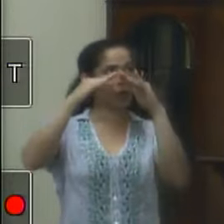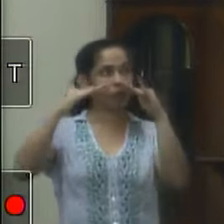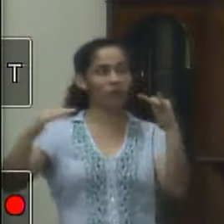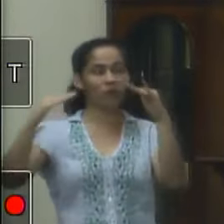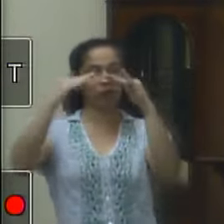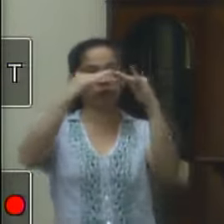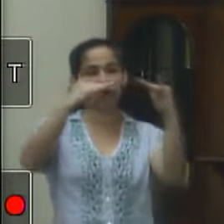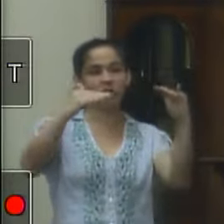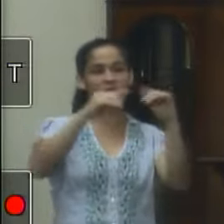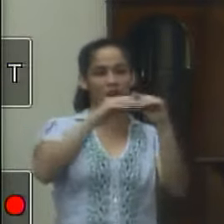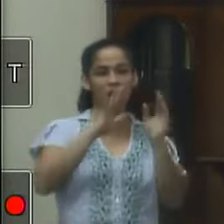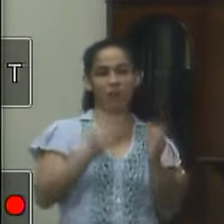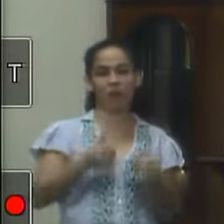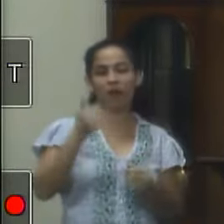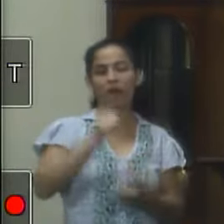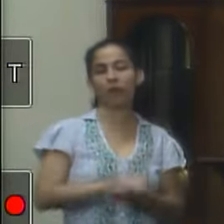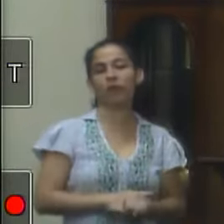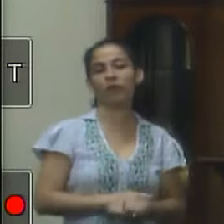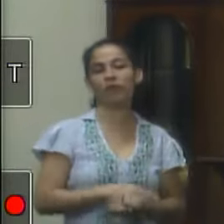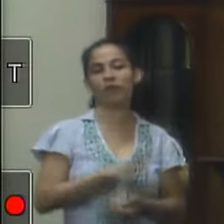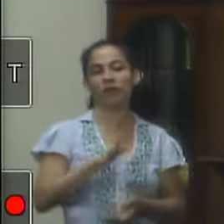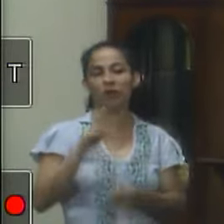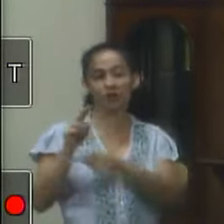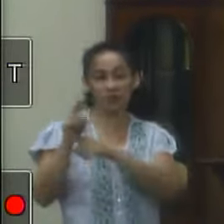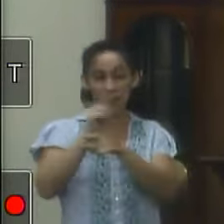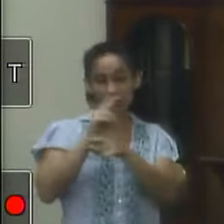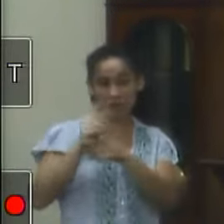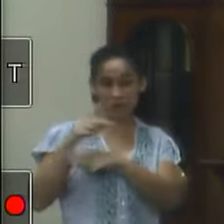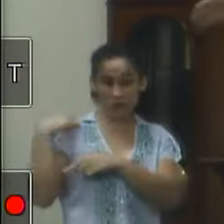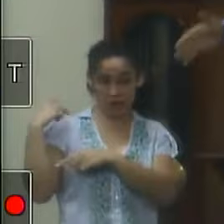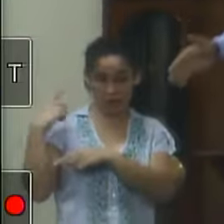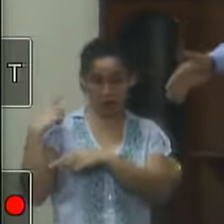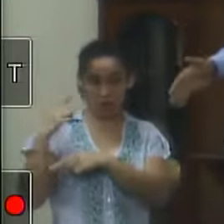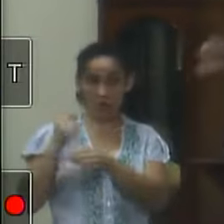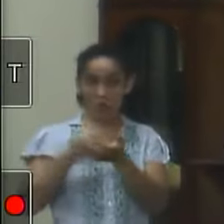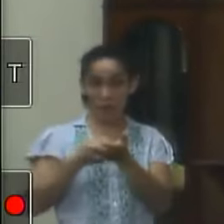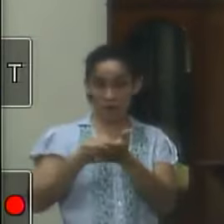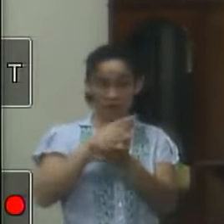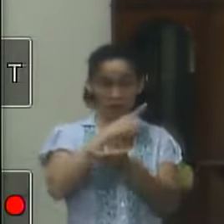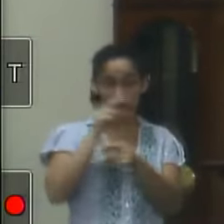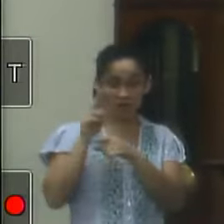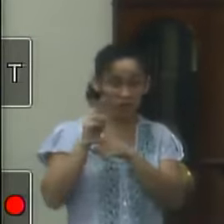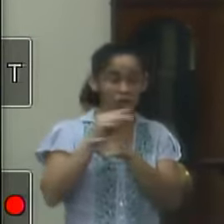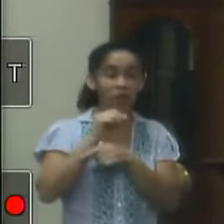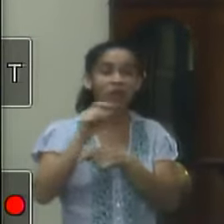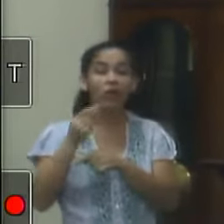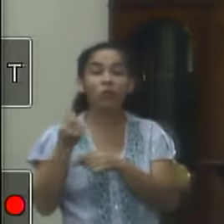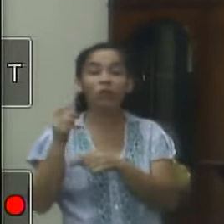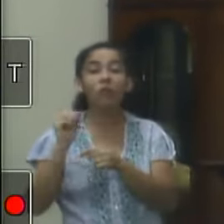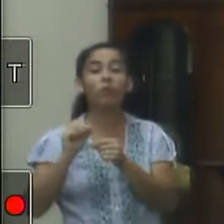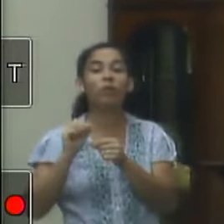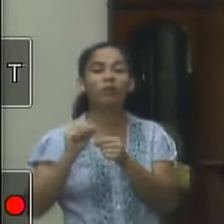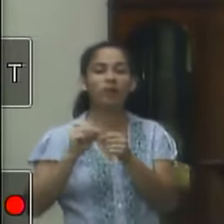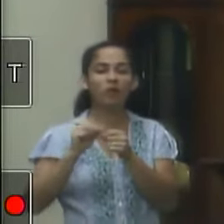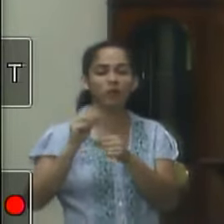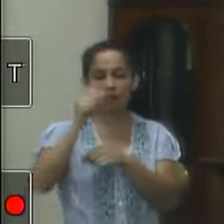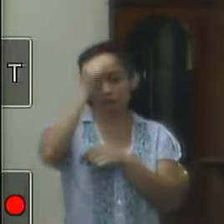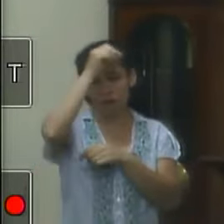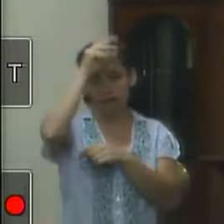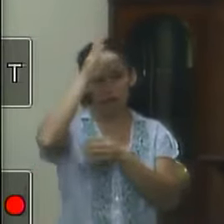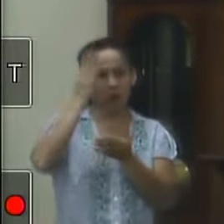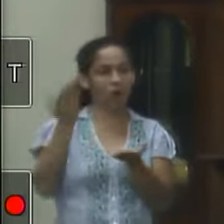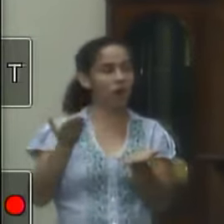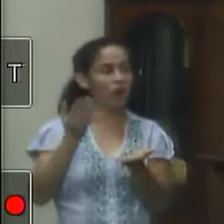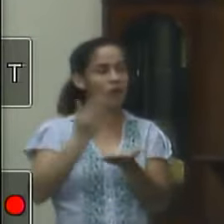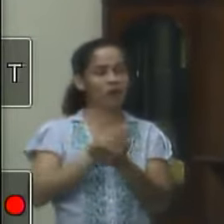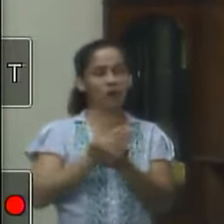metade do meu mandato vereador tem o papel de fiscalizar discutir orçamento público e fazer leis de interesse da população eu chego na metade do meu